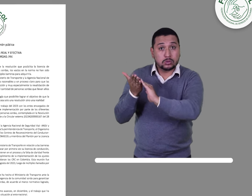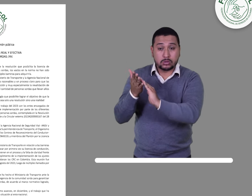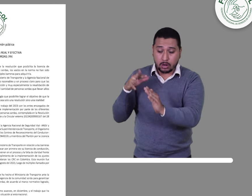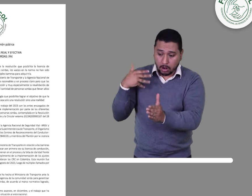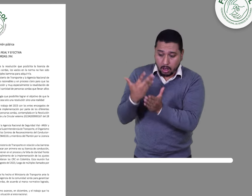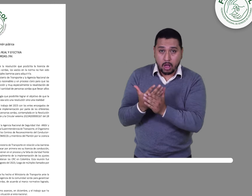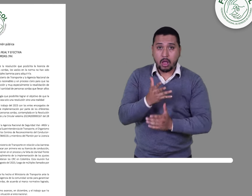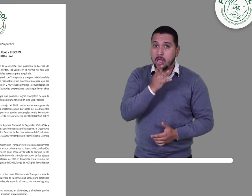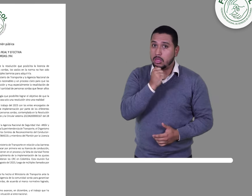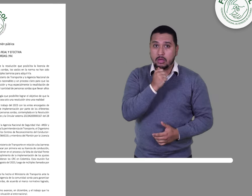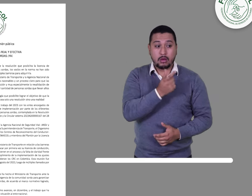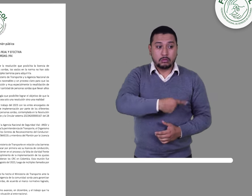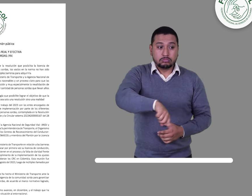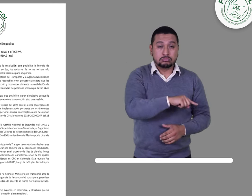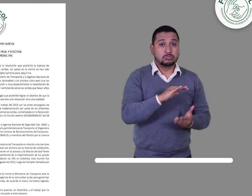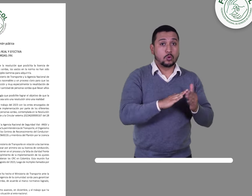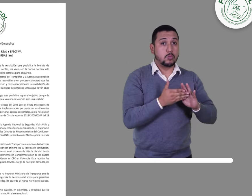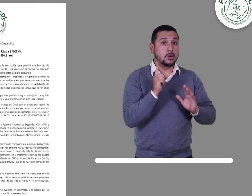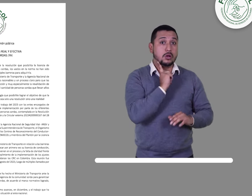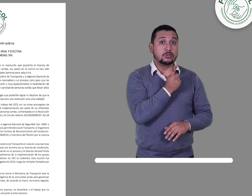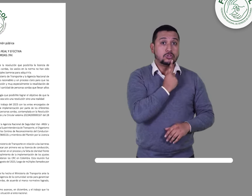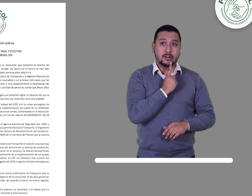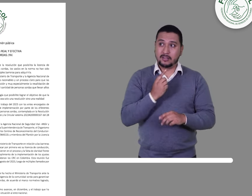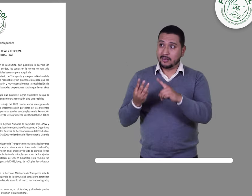múltiples barreras para adquirirla.